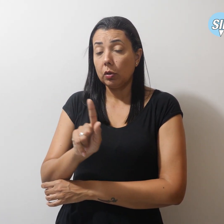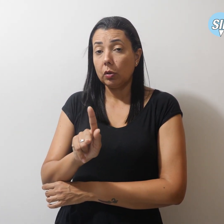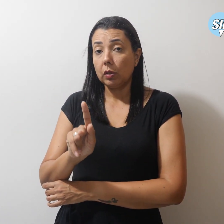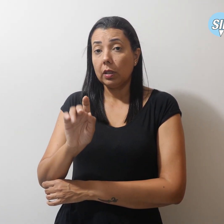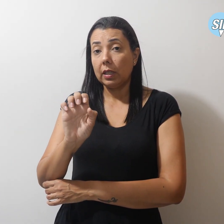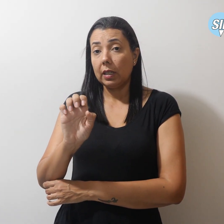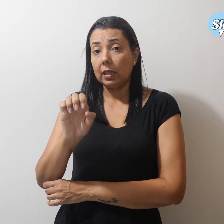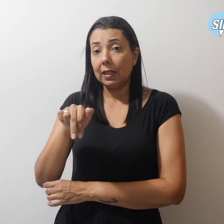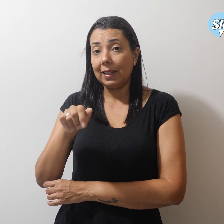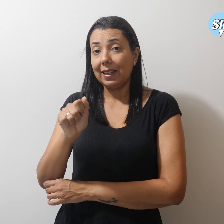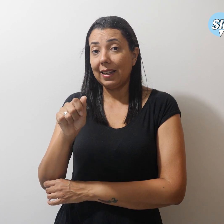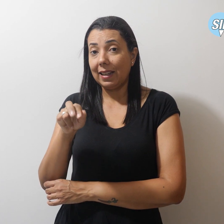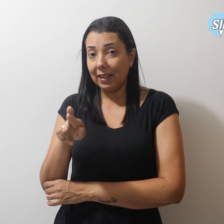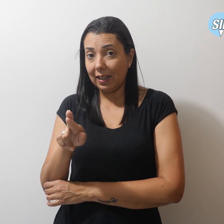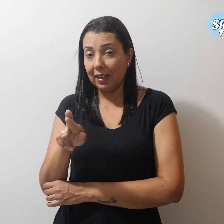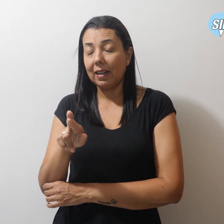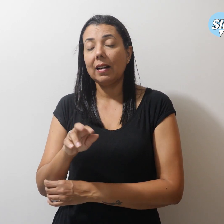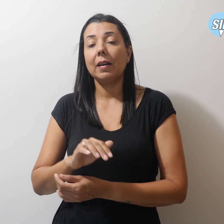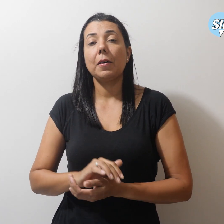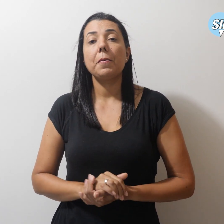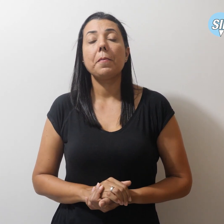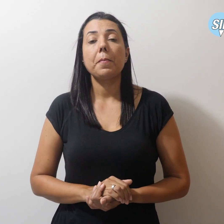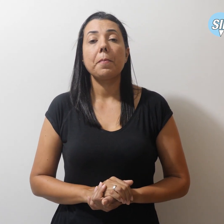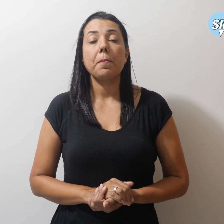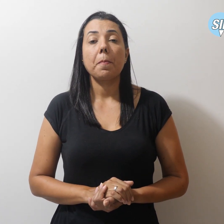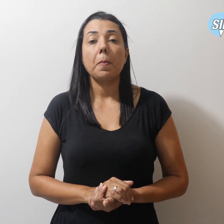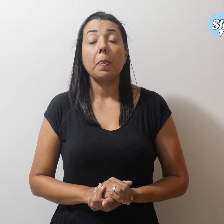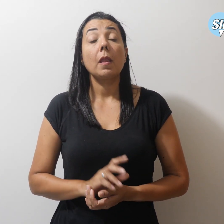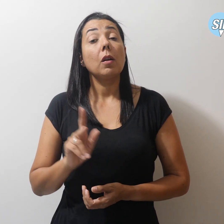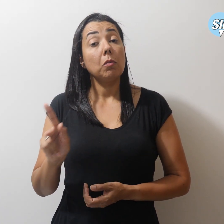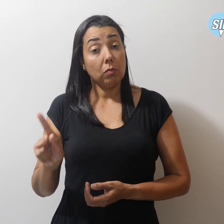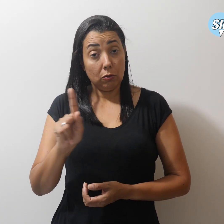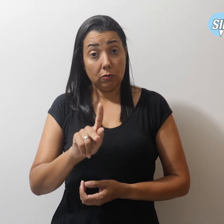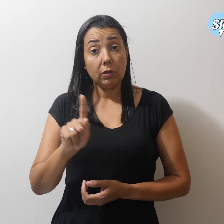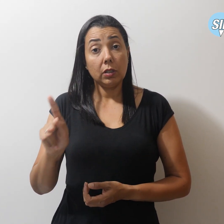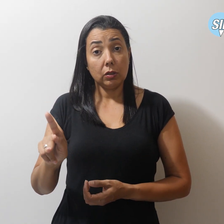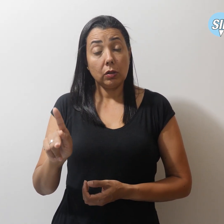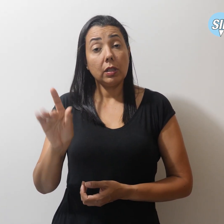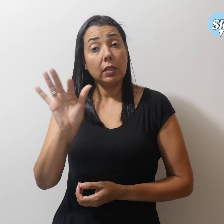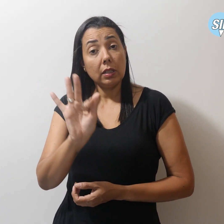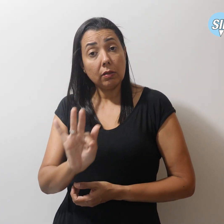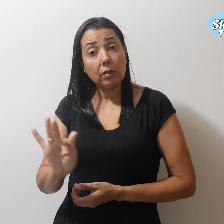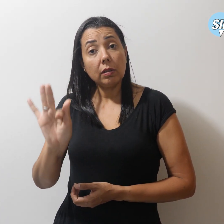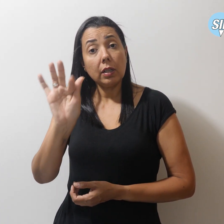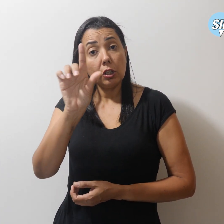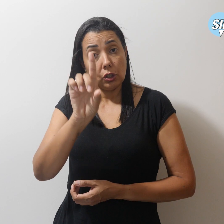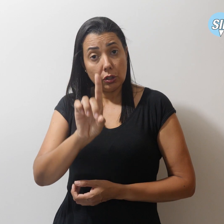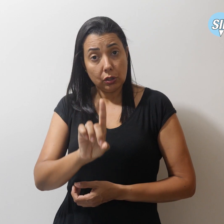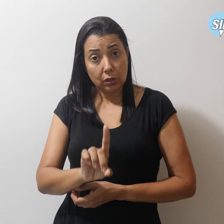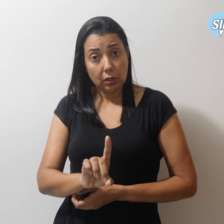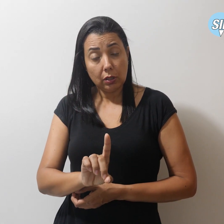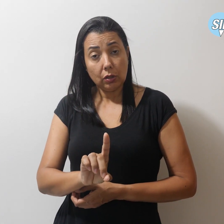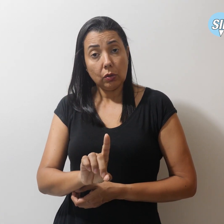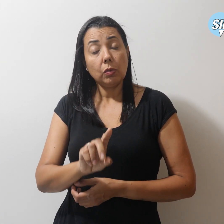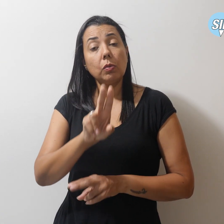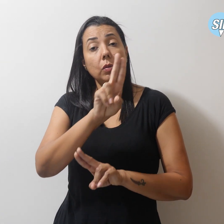de Estudes e Almeida, professora da Faculdade de Direito da Universidade de